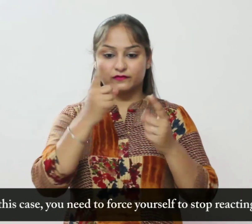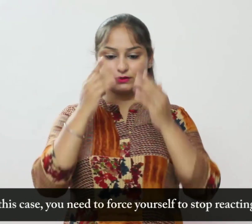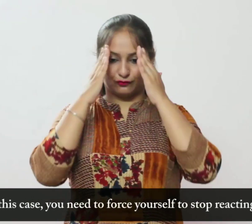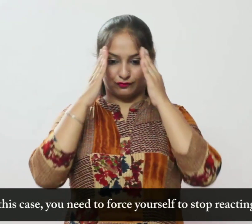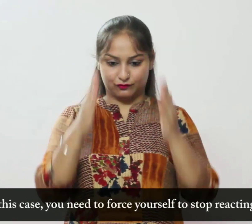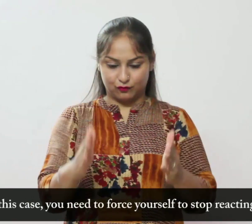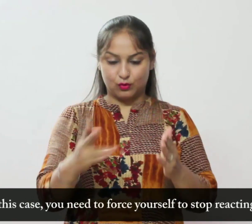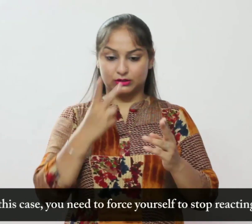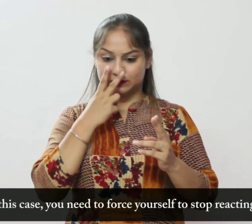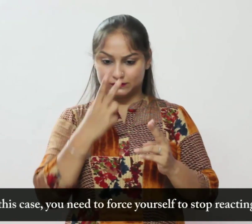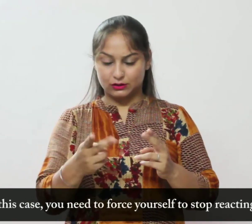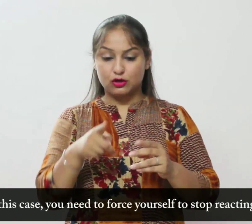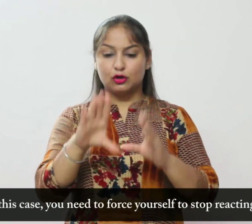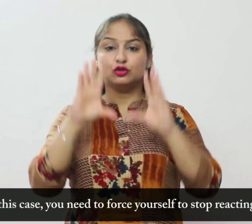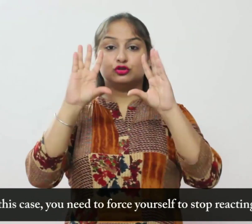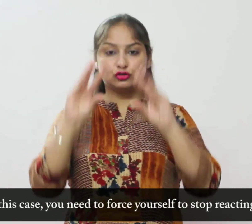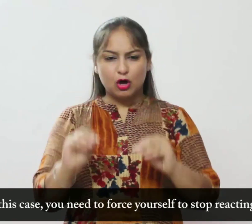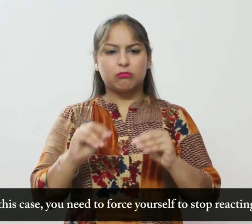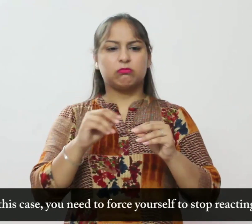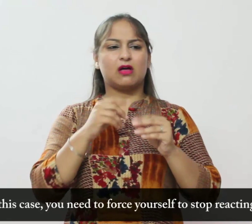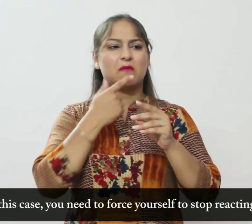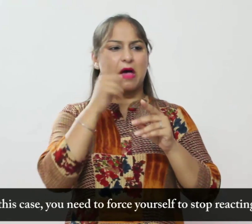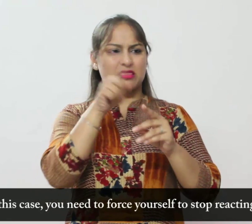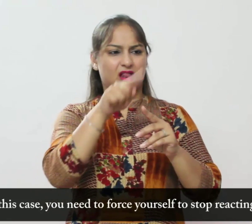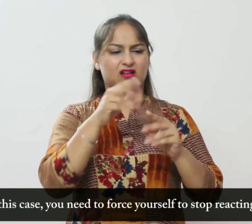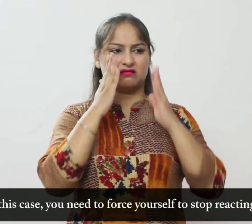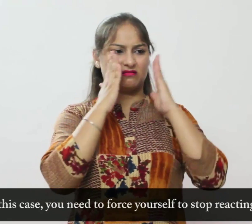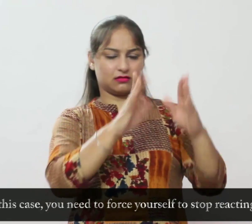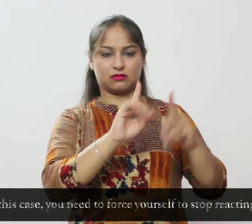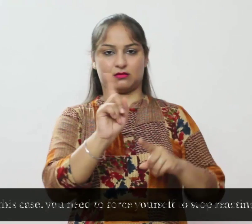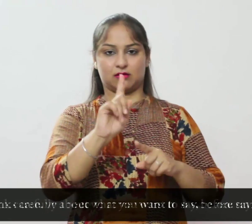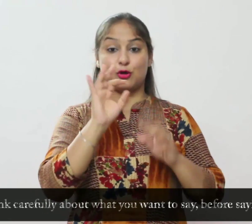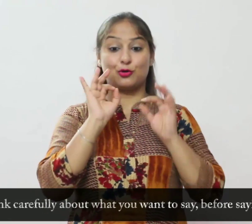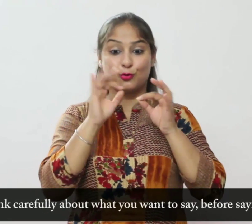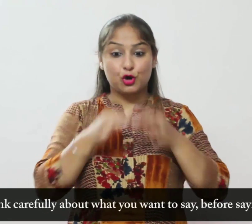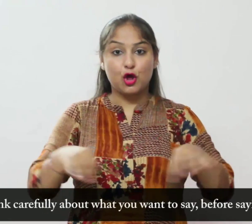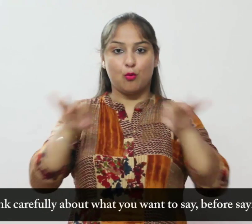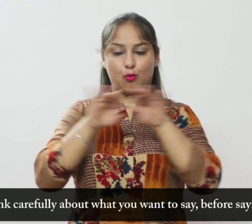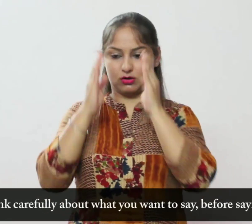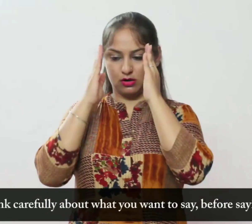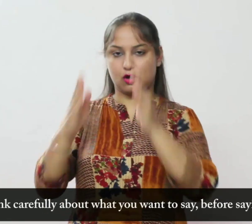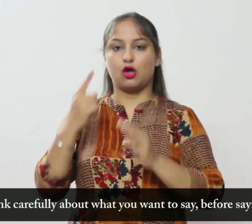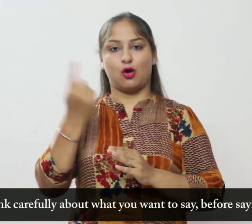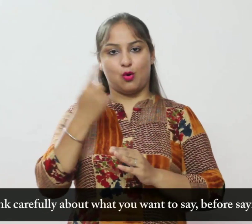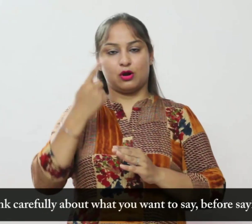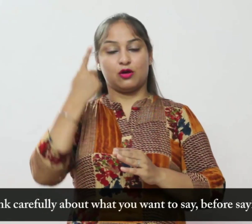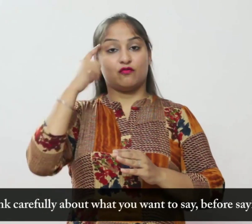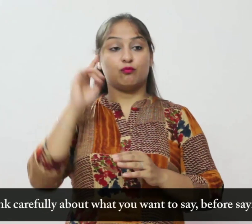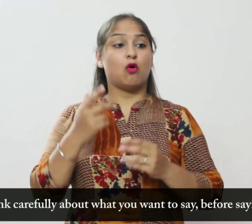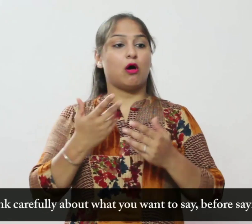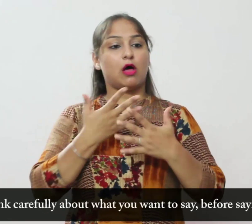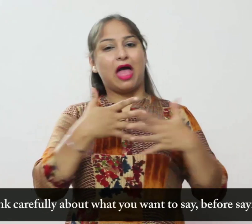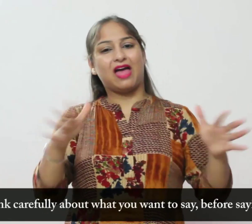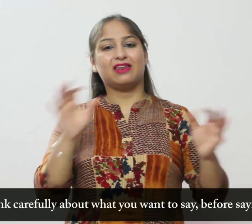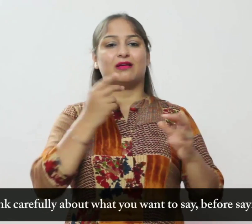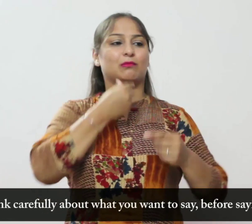इस मामले में आपको प्रतिक्रिया करने से रोकने के लिए खुद को मजबूर करने की आविशक्ता है